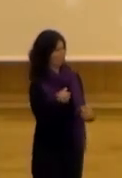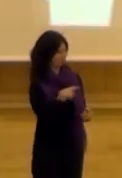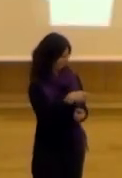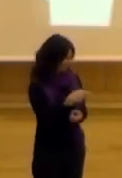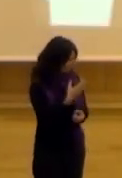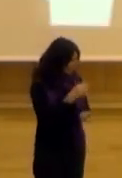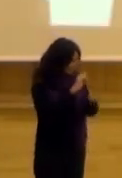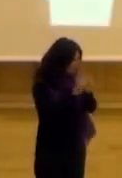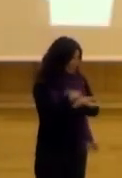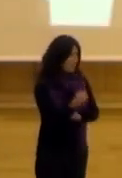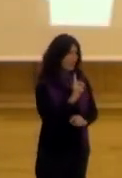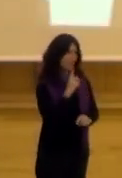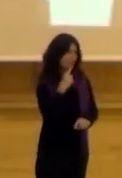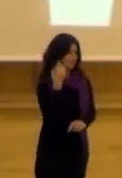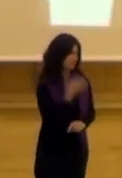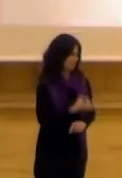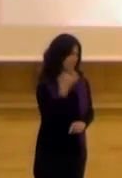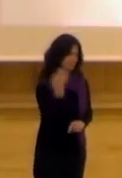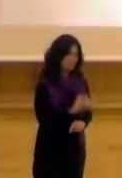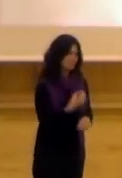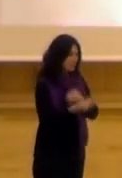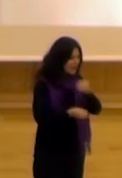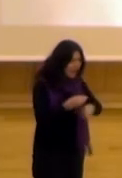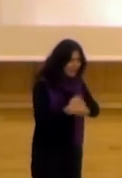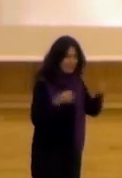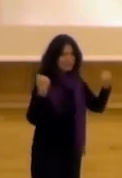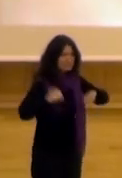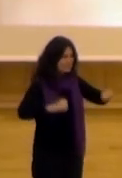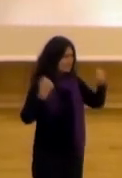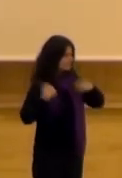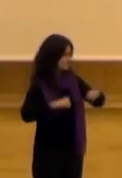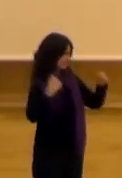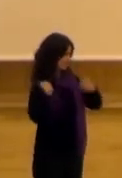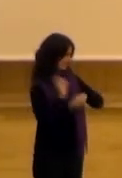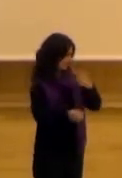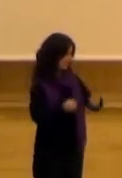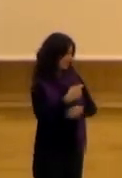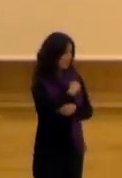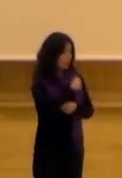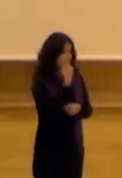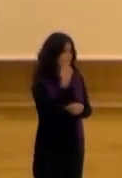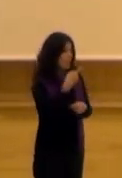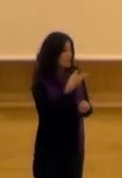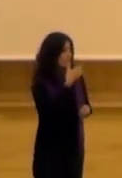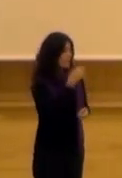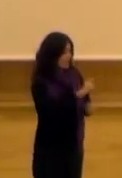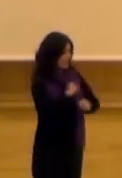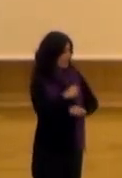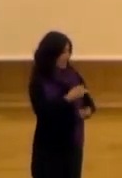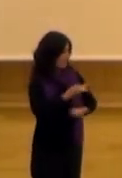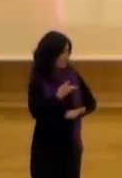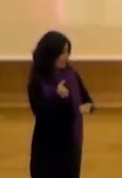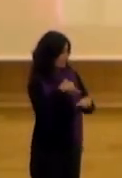que no, que esto se cambia en el hacer, en el haciendo, en el entrenamiento. Entonces, una de las grandes cosas que ayudaba a este